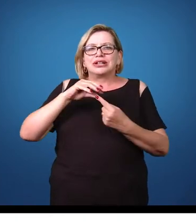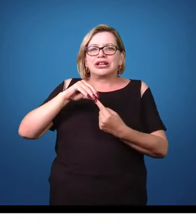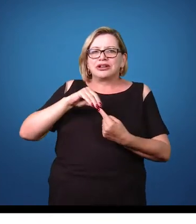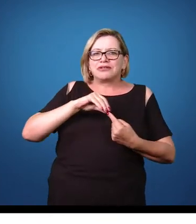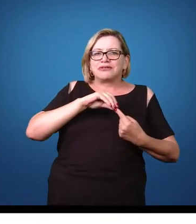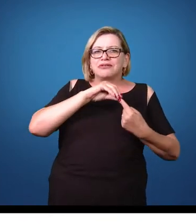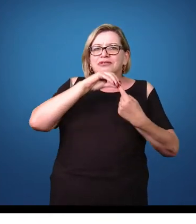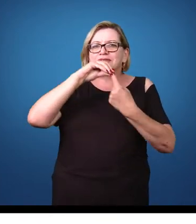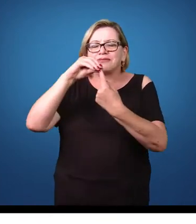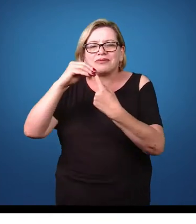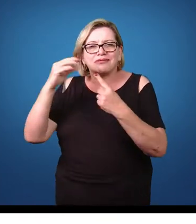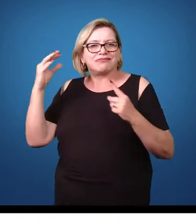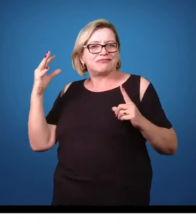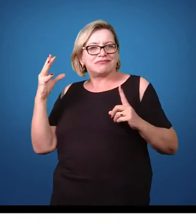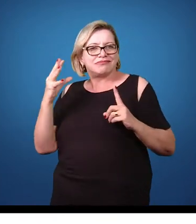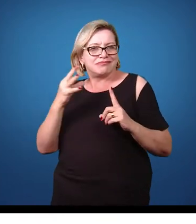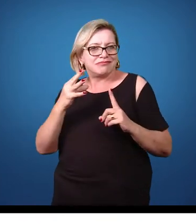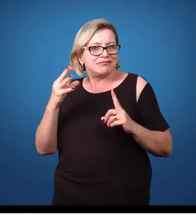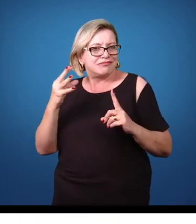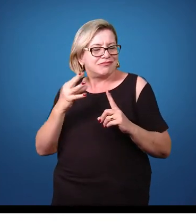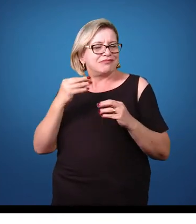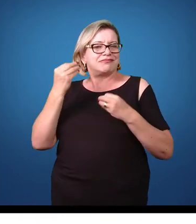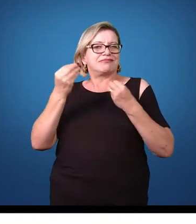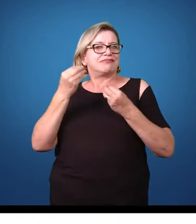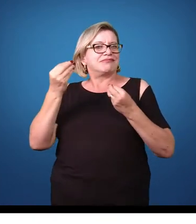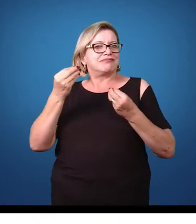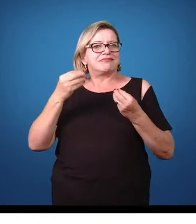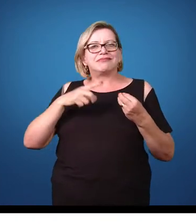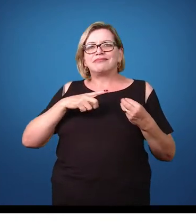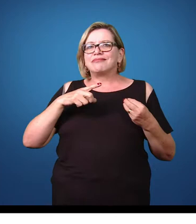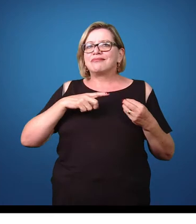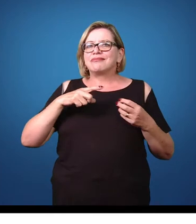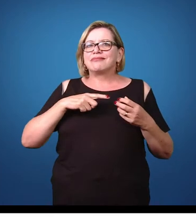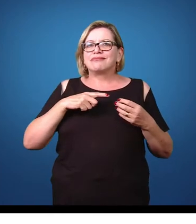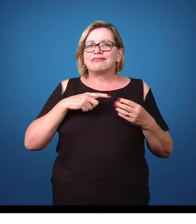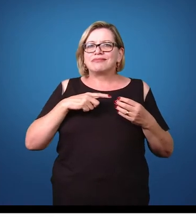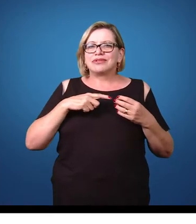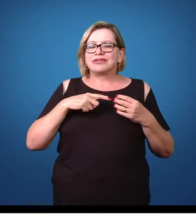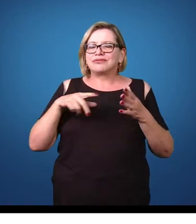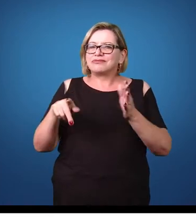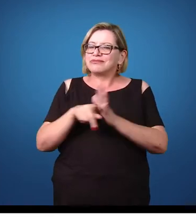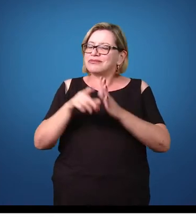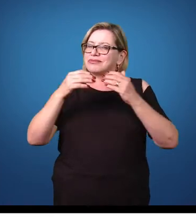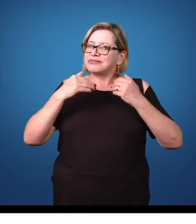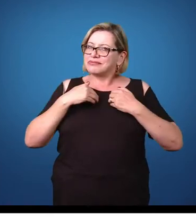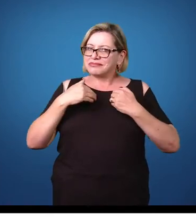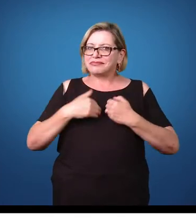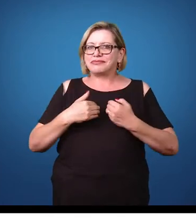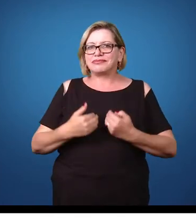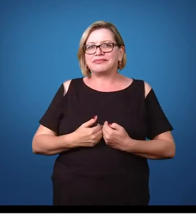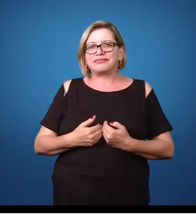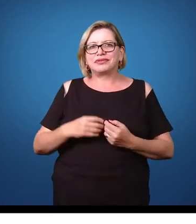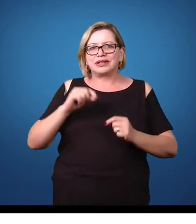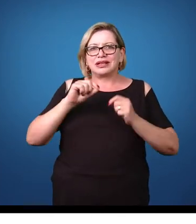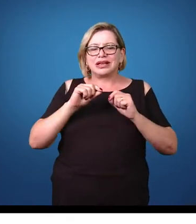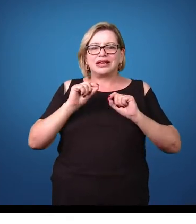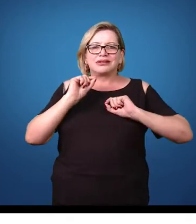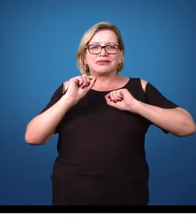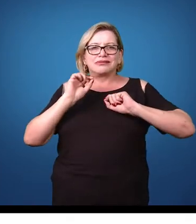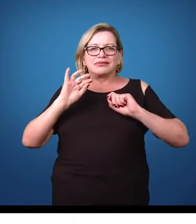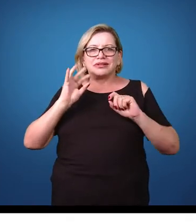a principal ação desse inseto no hospedeiro é